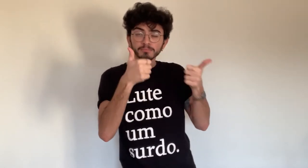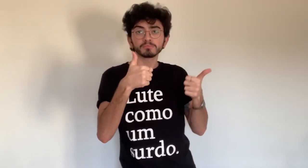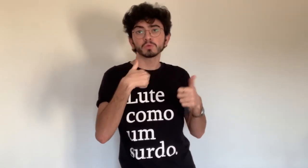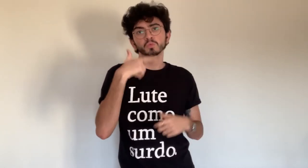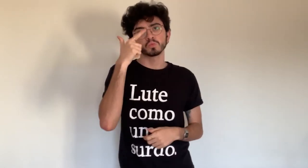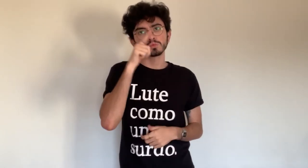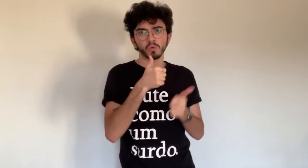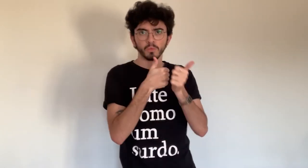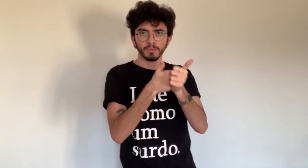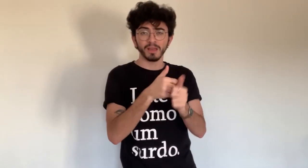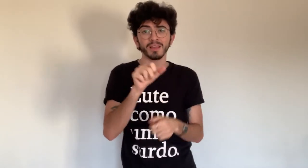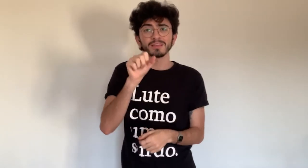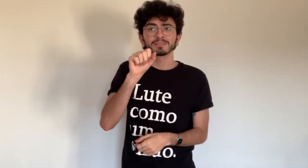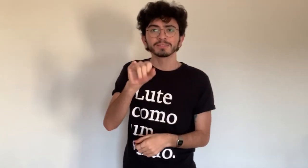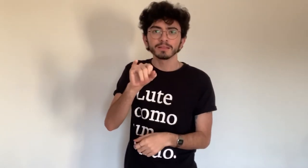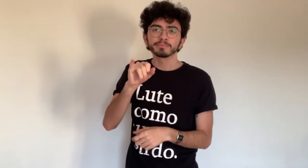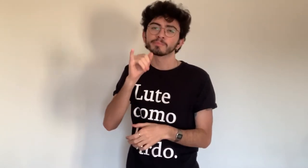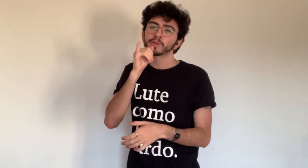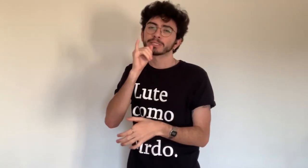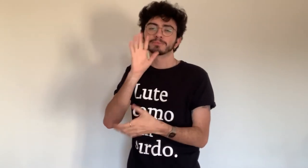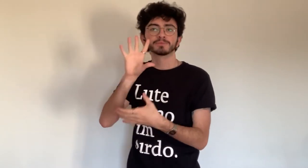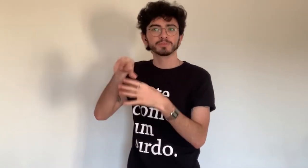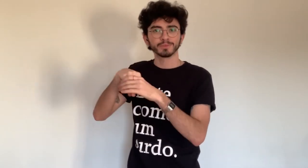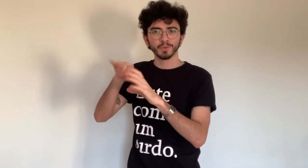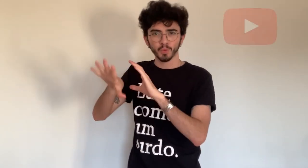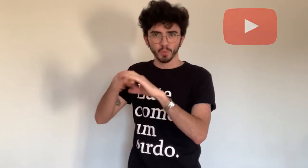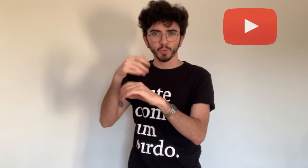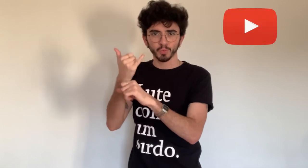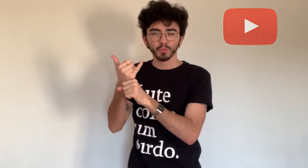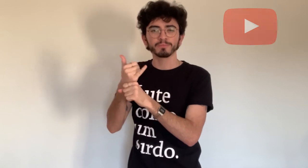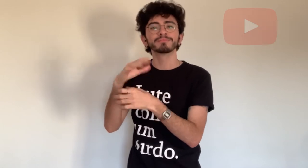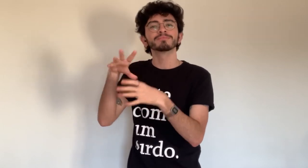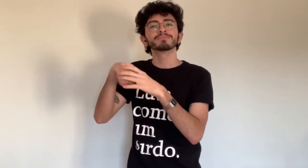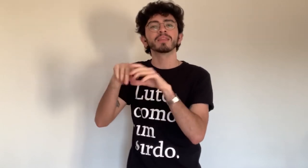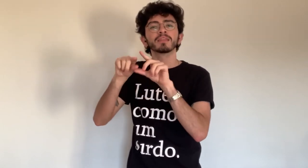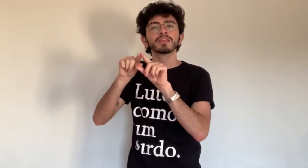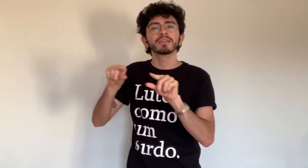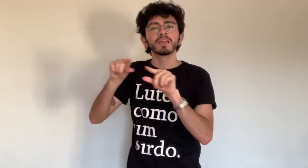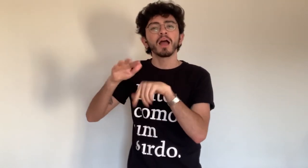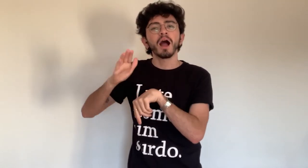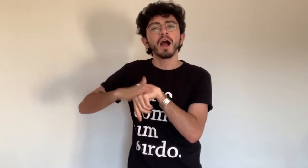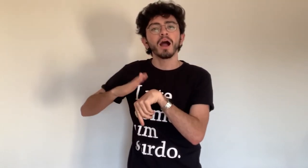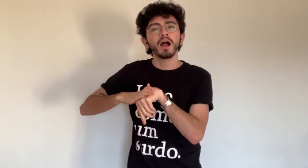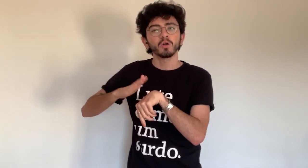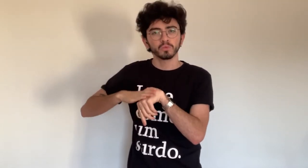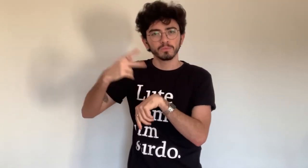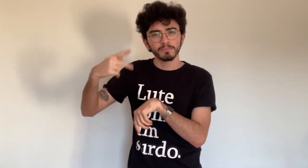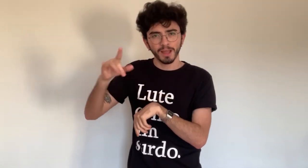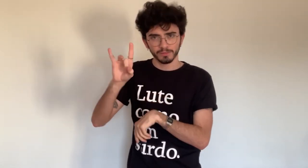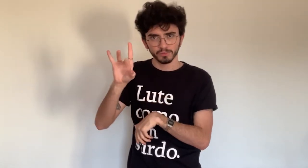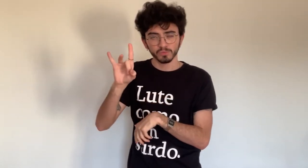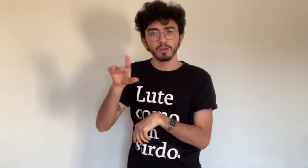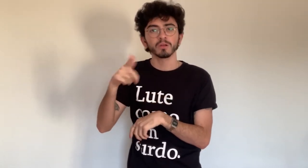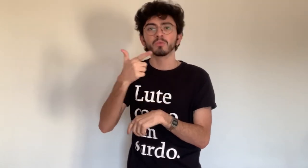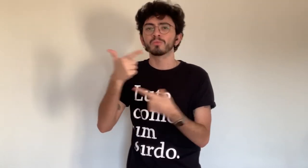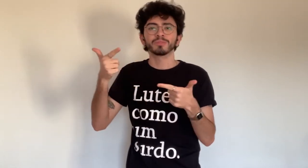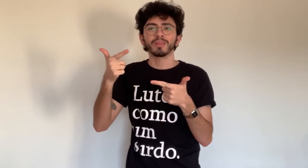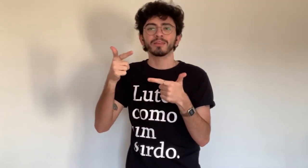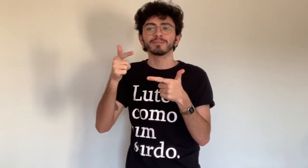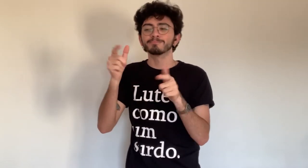eu acompanho. Mas no YouTube, por exemplo, com a legenda automática, é mais complicado. Eu não